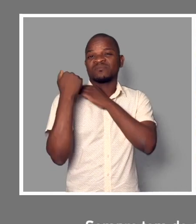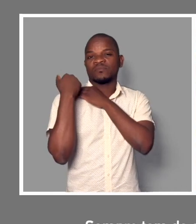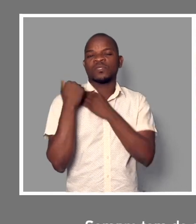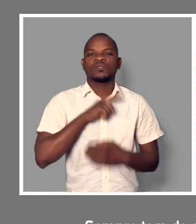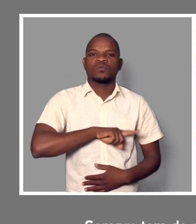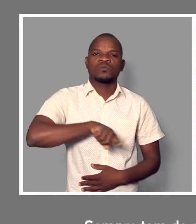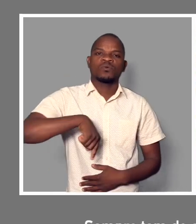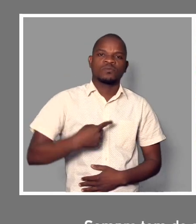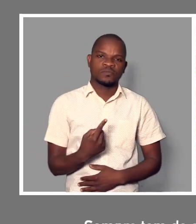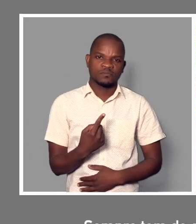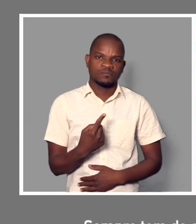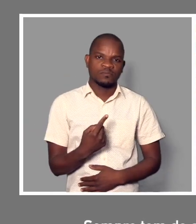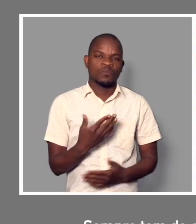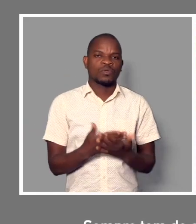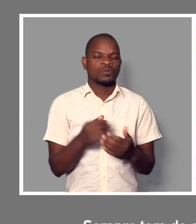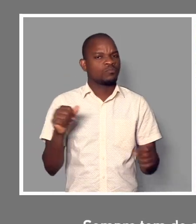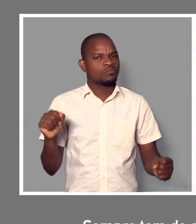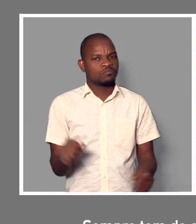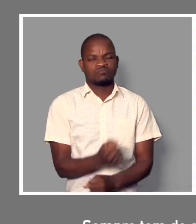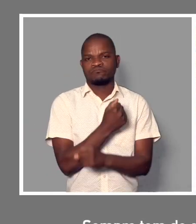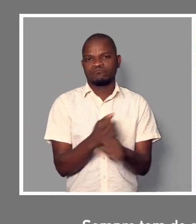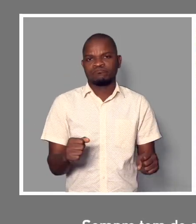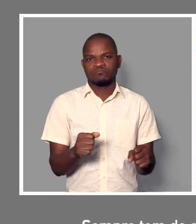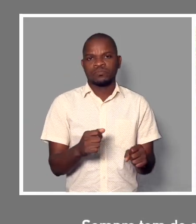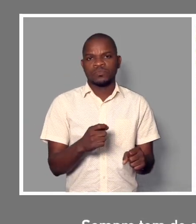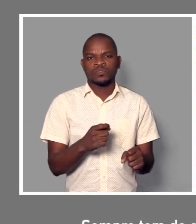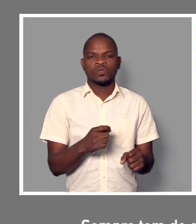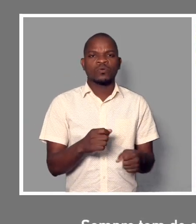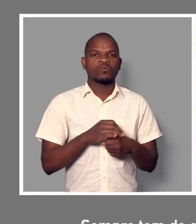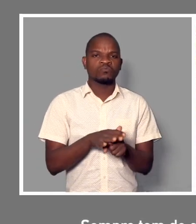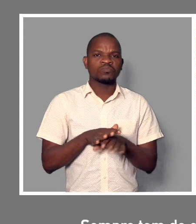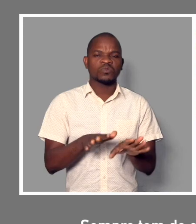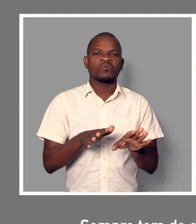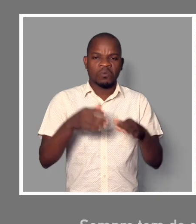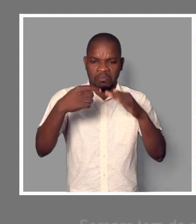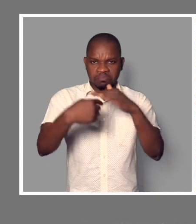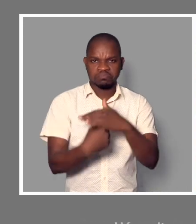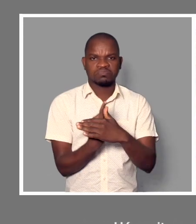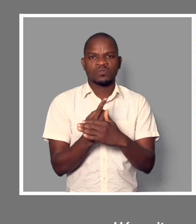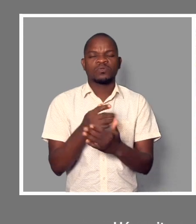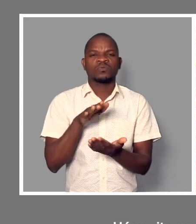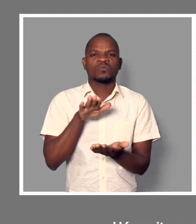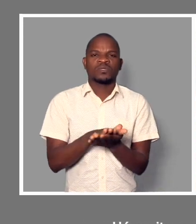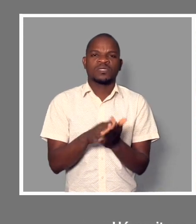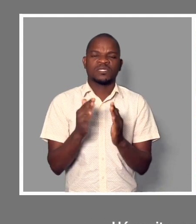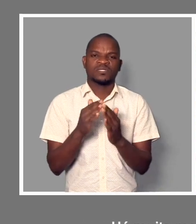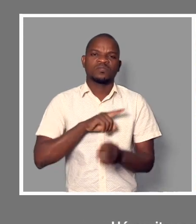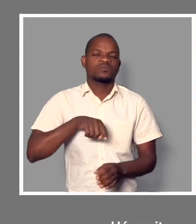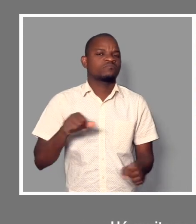temos de não deixar o Covid-19 entrar dentro da casa. Há a maior responsabilidade nisso. Não se pode